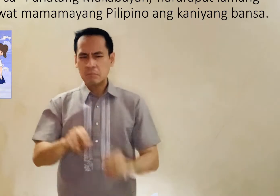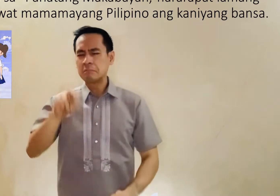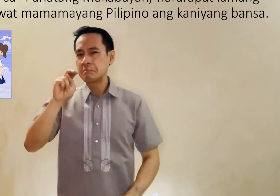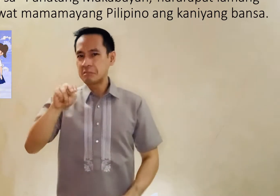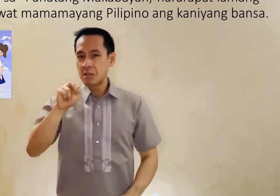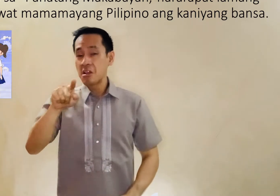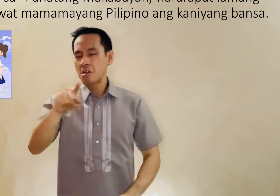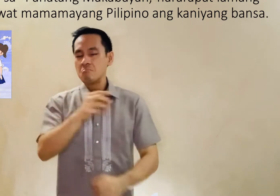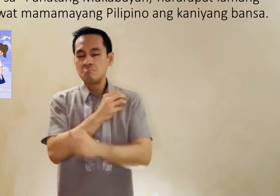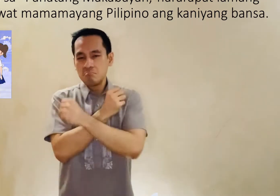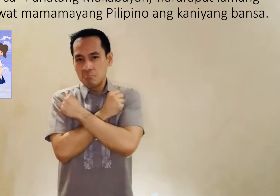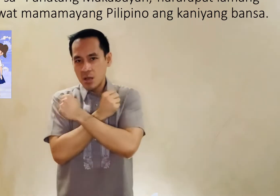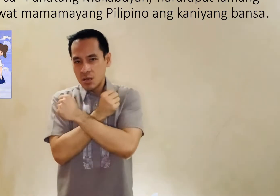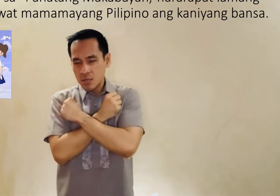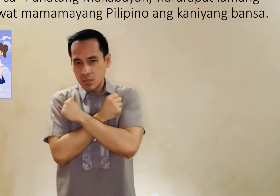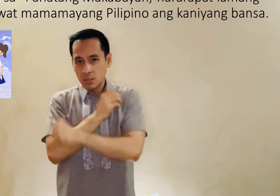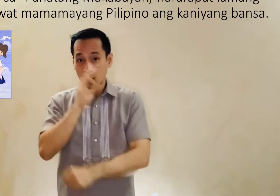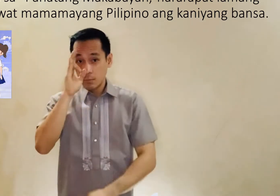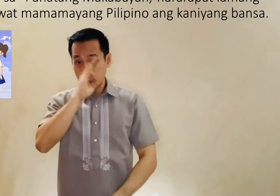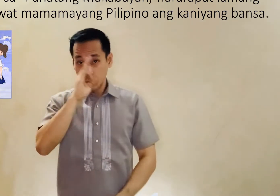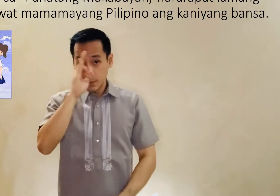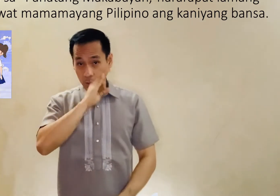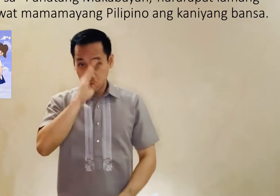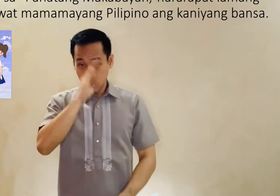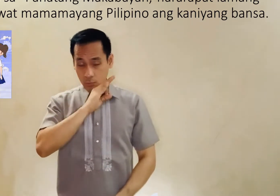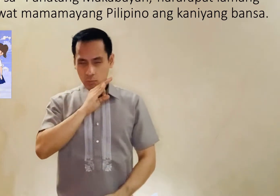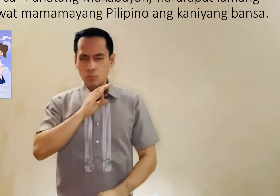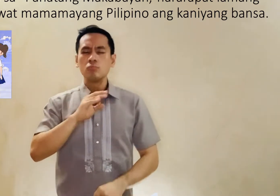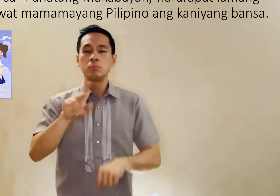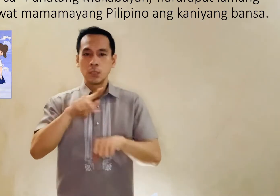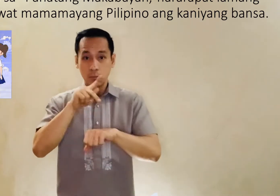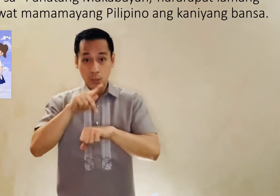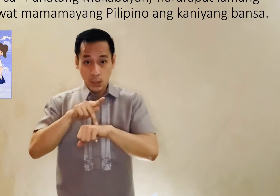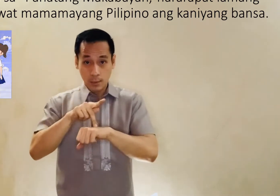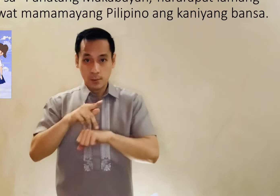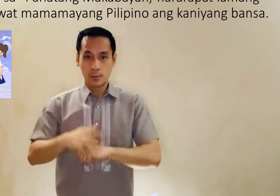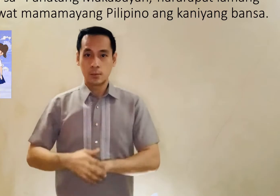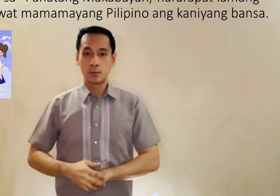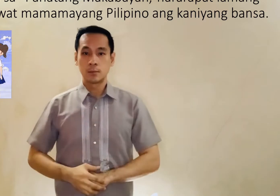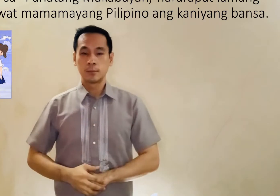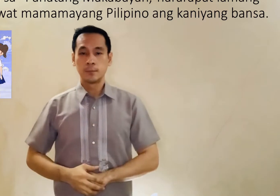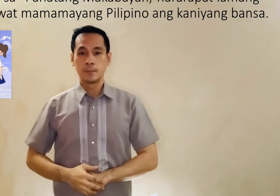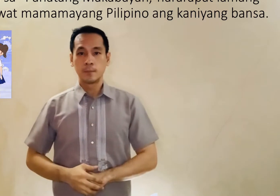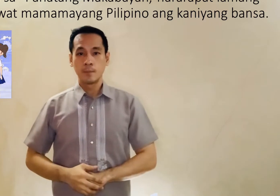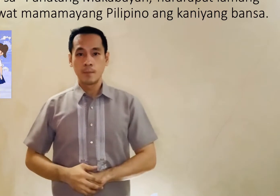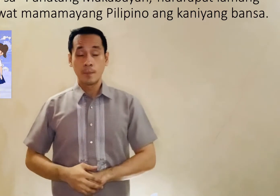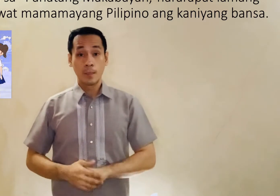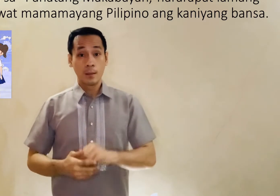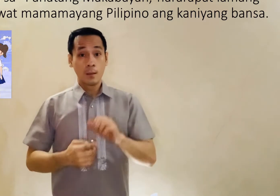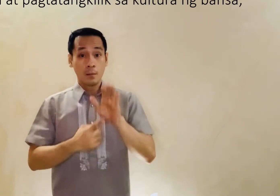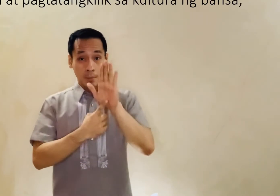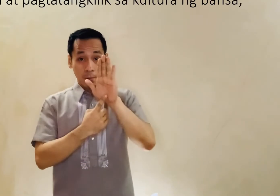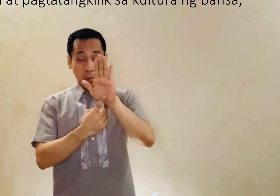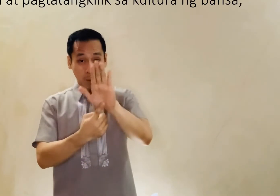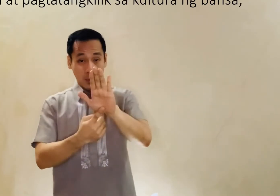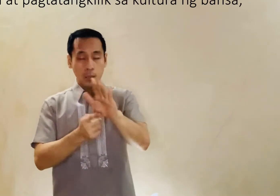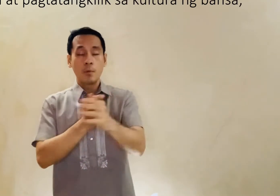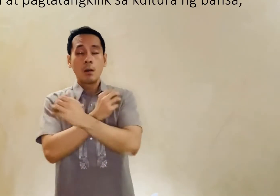na mahalin ng bawat mamamayang Pilipino ang kanyang bansa. May papamalas